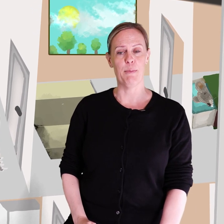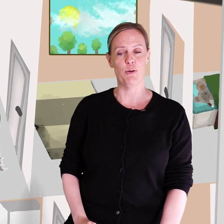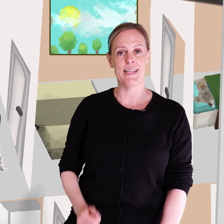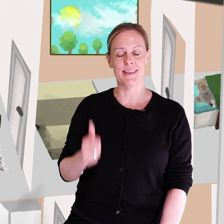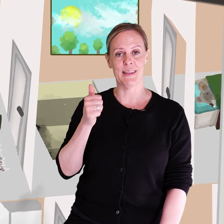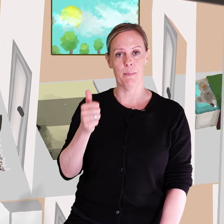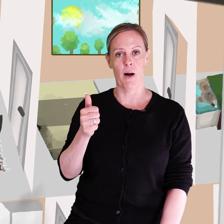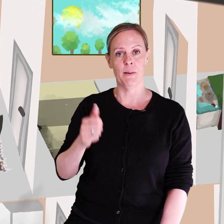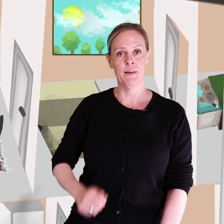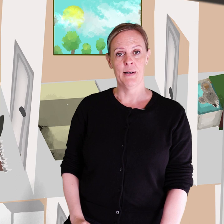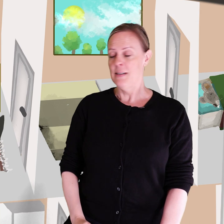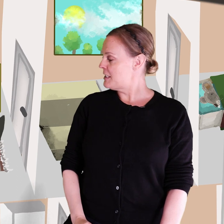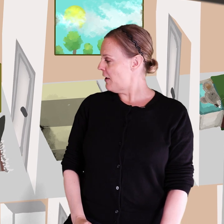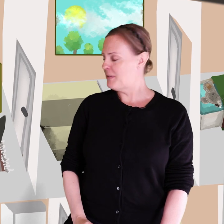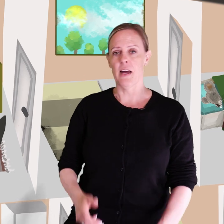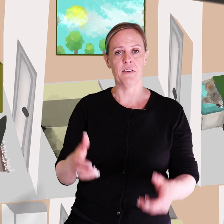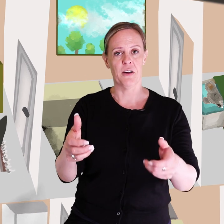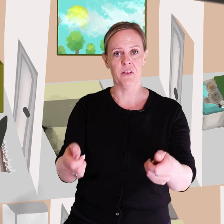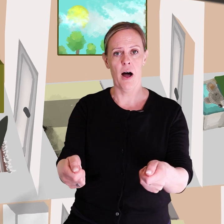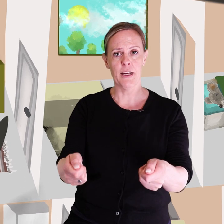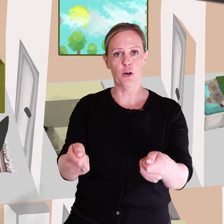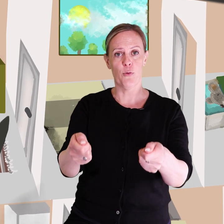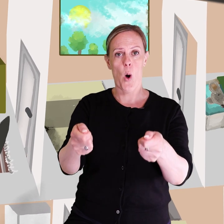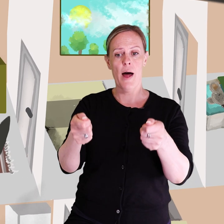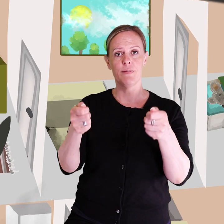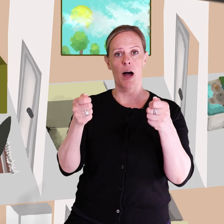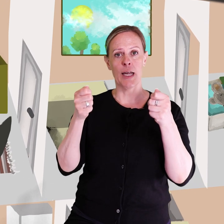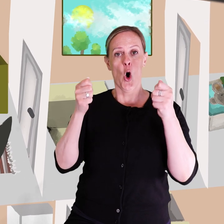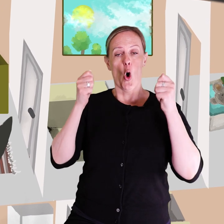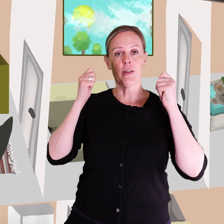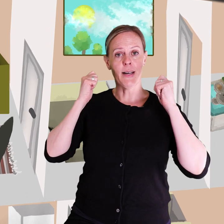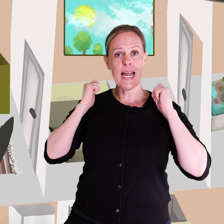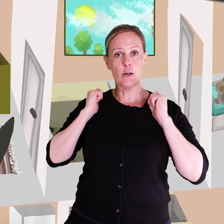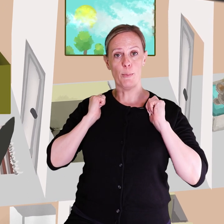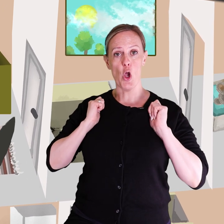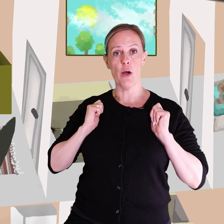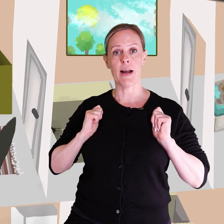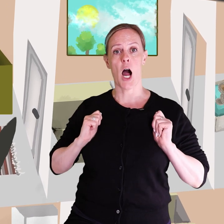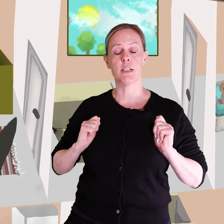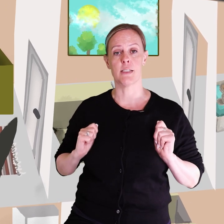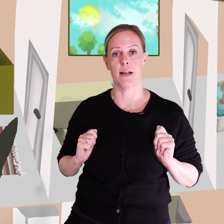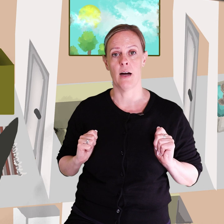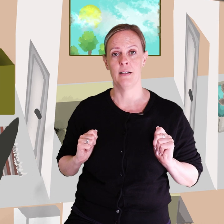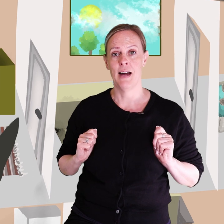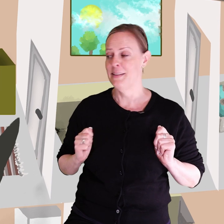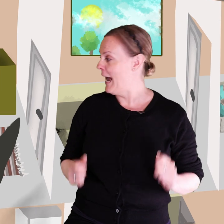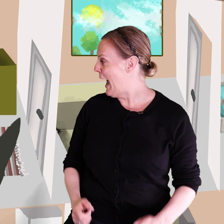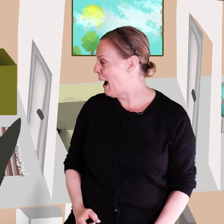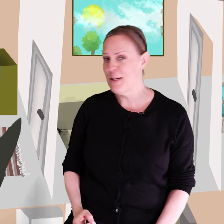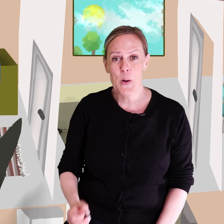här blir ju jättebra. Svante, han tar tag i de två handtagen och tre de över axlarna. Det här blir